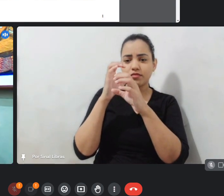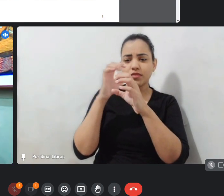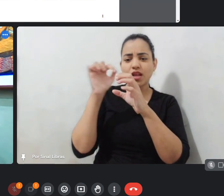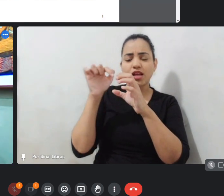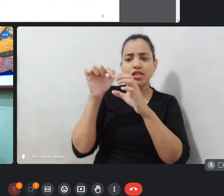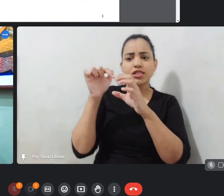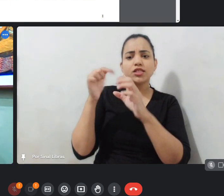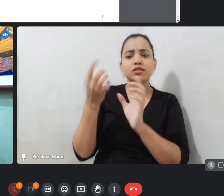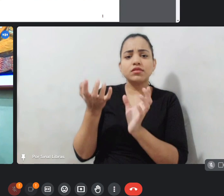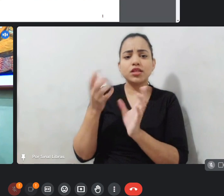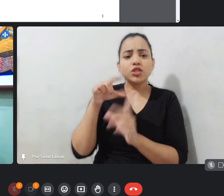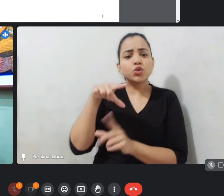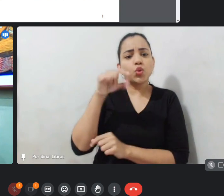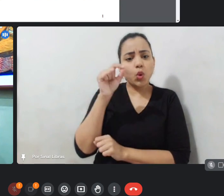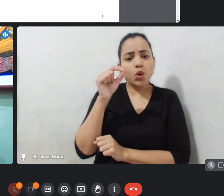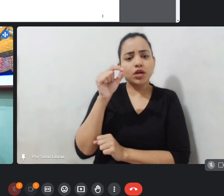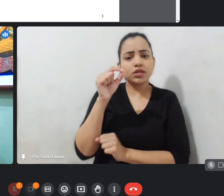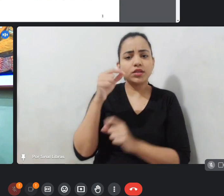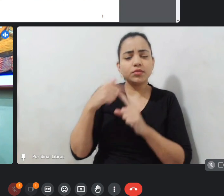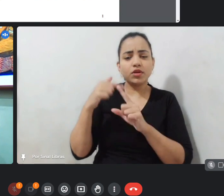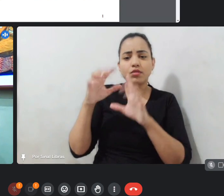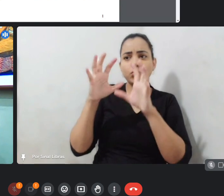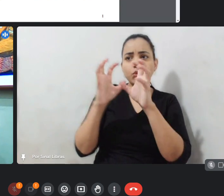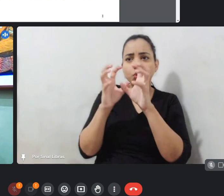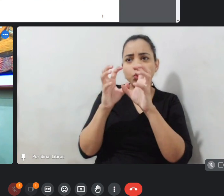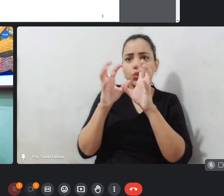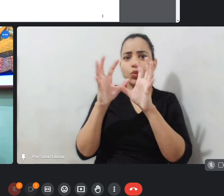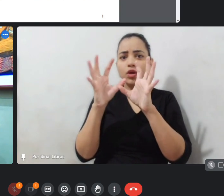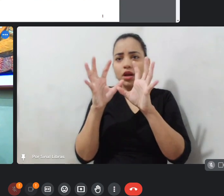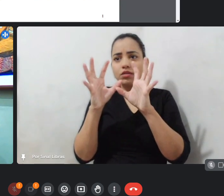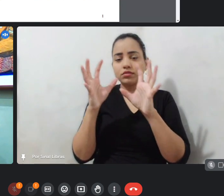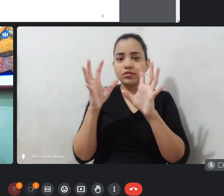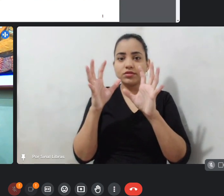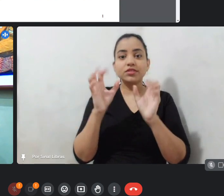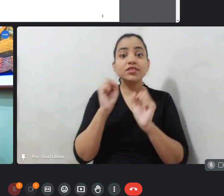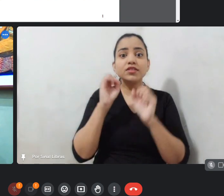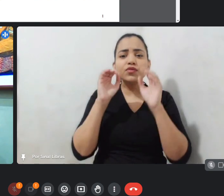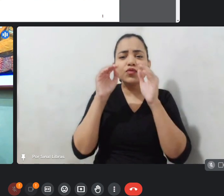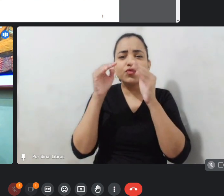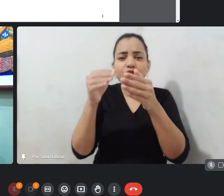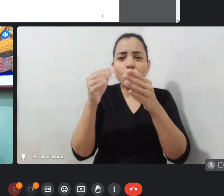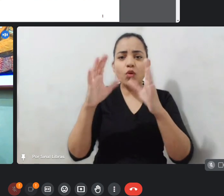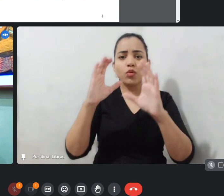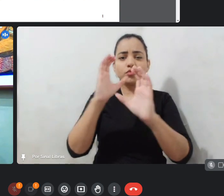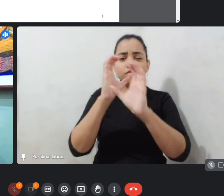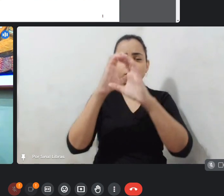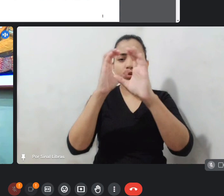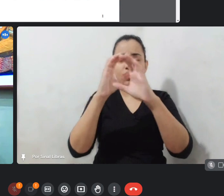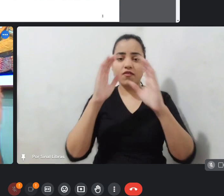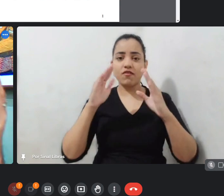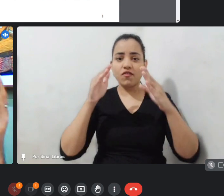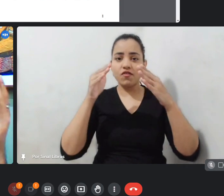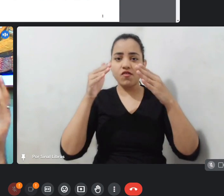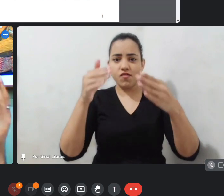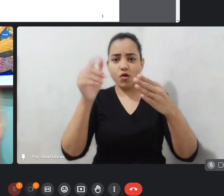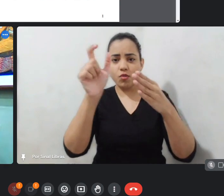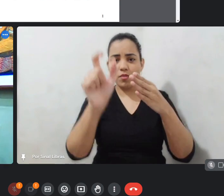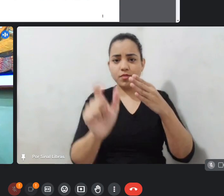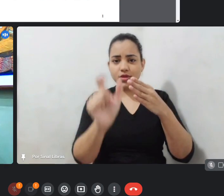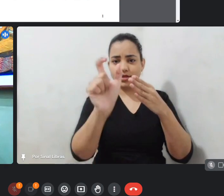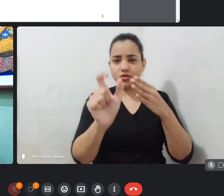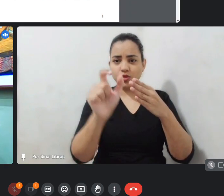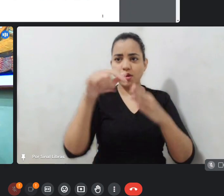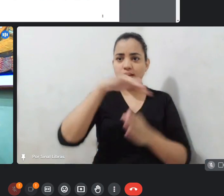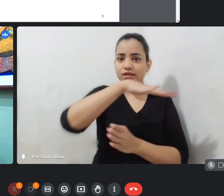tudo isso, se vai deixar em foco um personagem desfocado no outro,